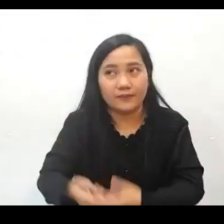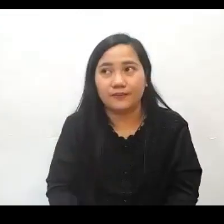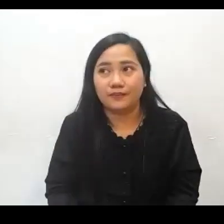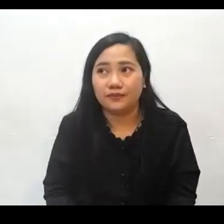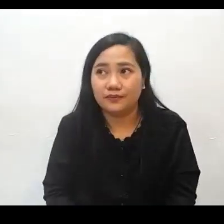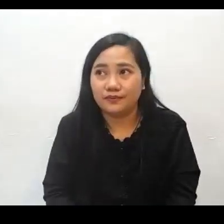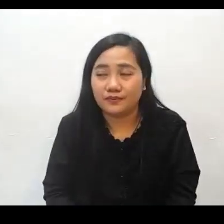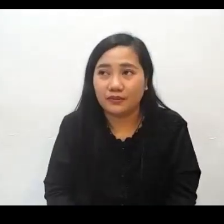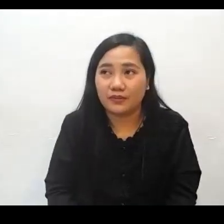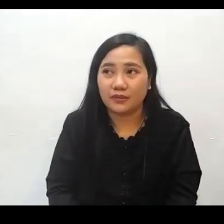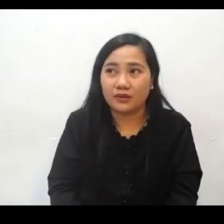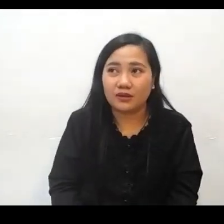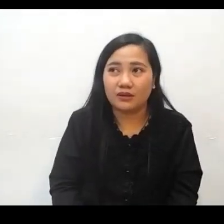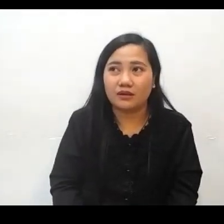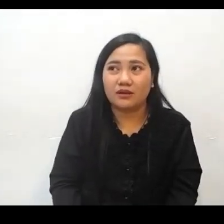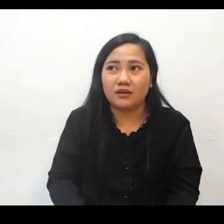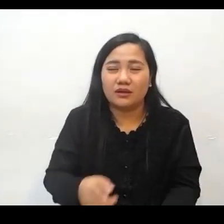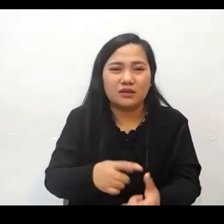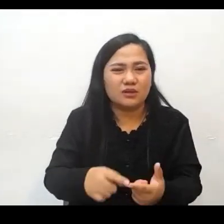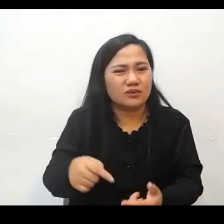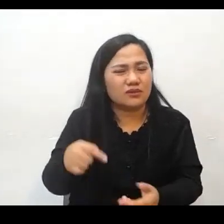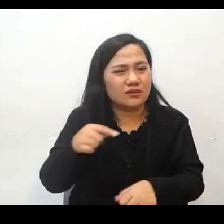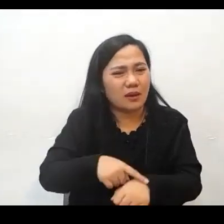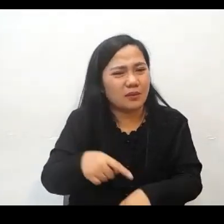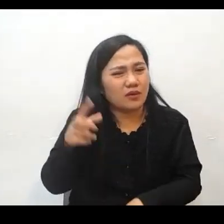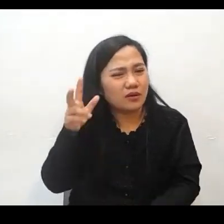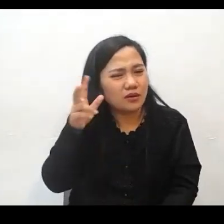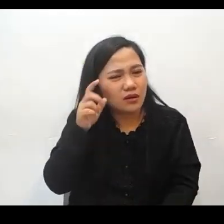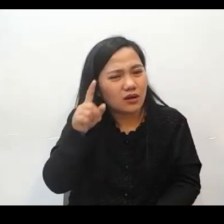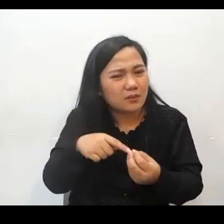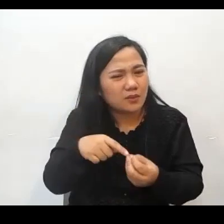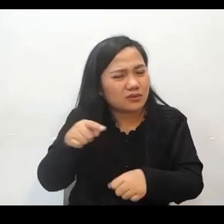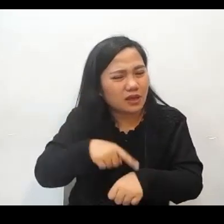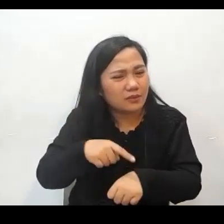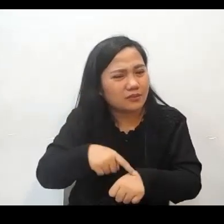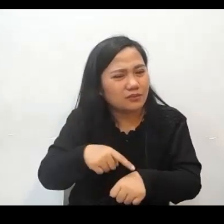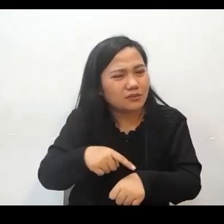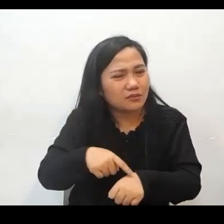counseling Pero nang marinig ko yung sinasabi niya hindi pa yun yung panahon para i-counseling siya